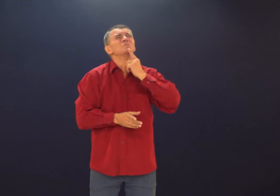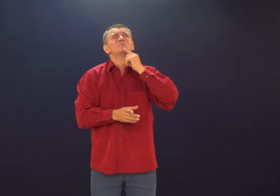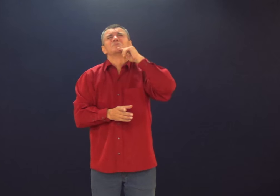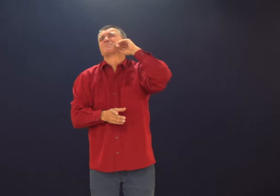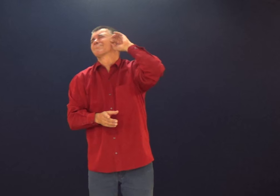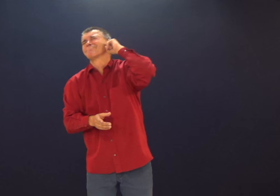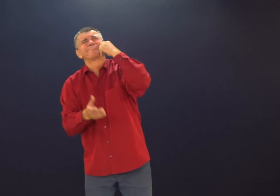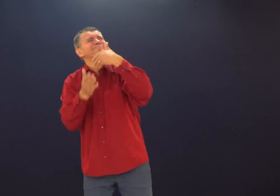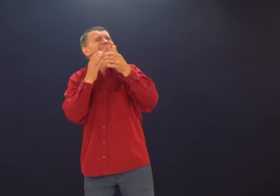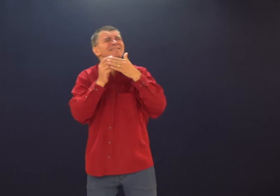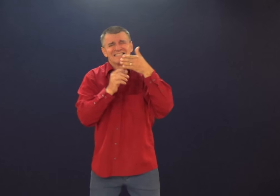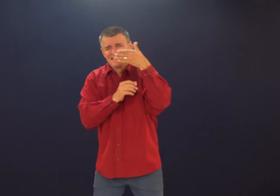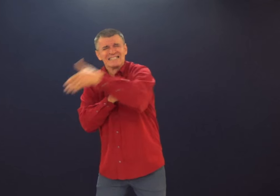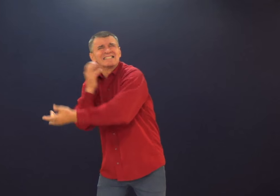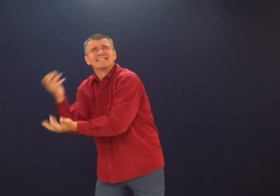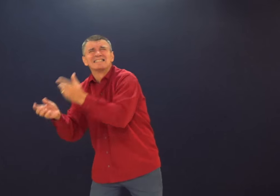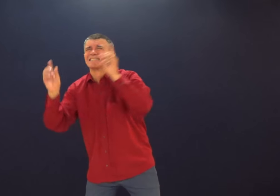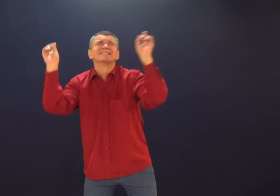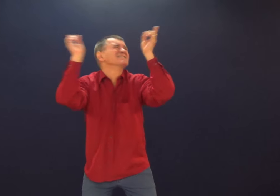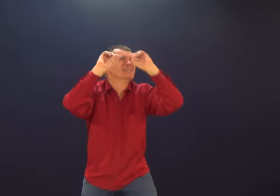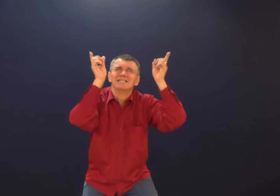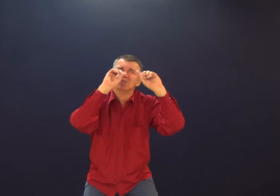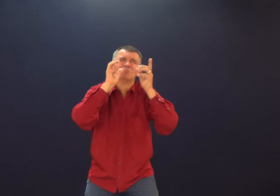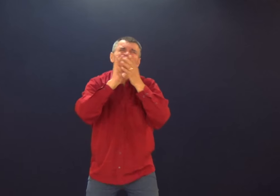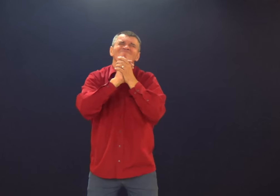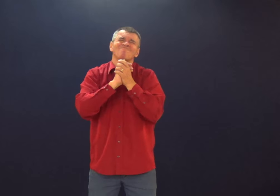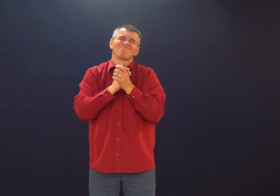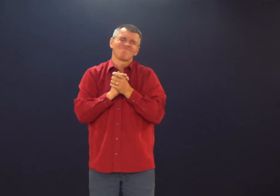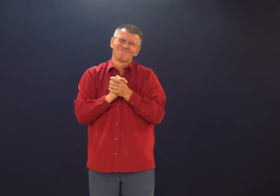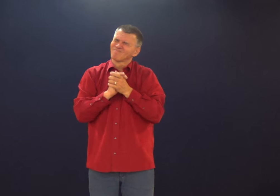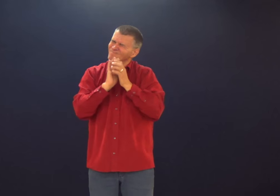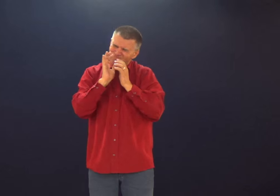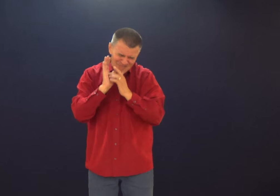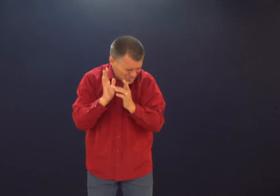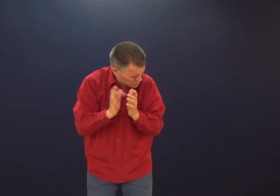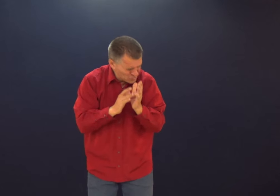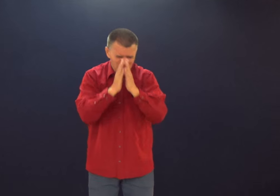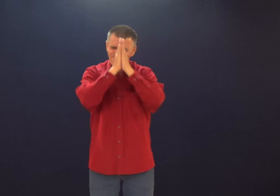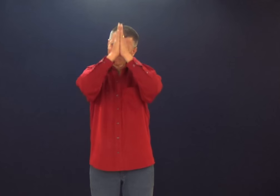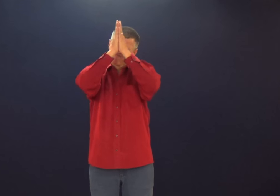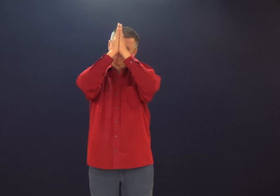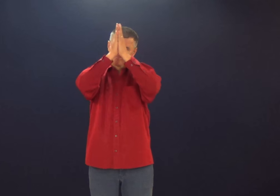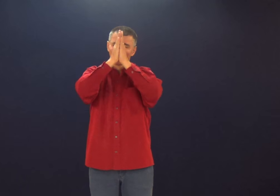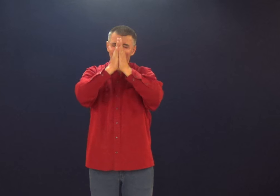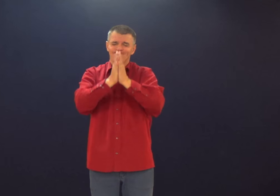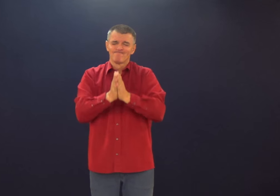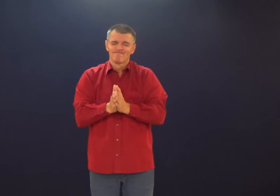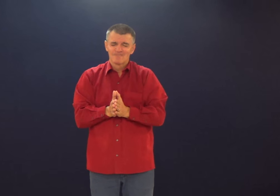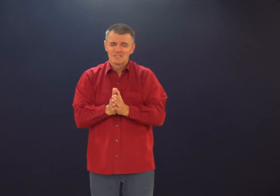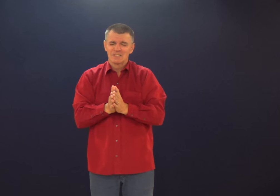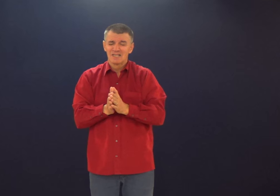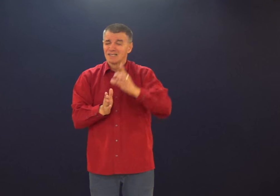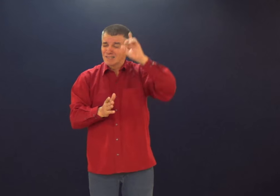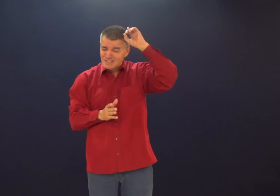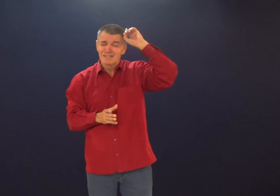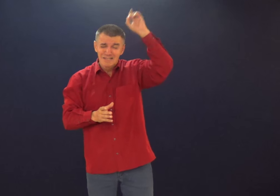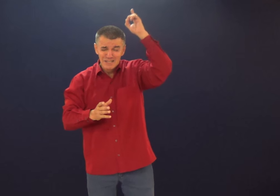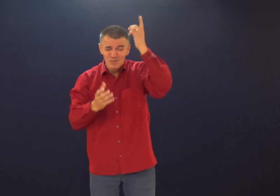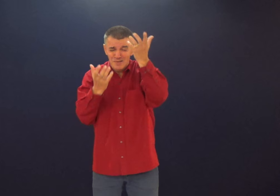Deus, eu não... Agora, o importante, não é questão de ser ouvinte, ser surda. Não, essa não é só isso. Não é um problema. O problema